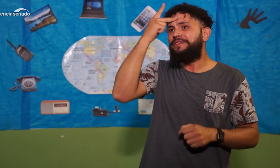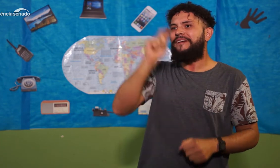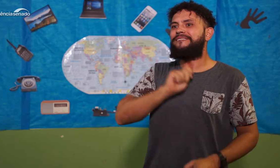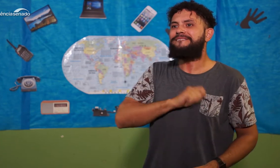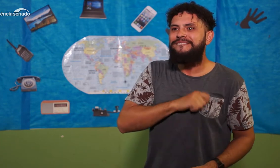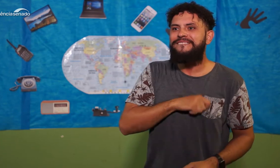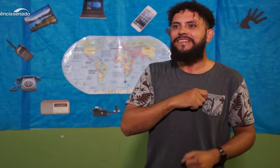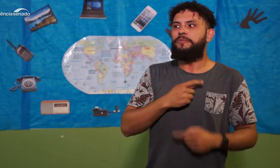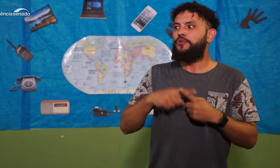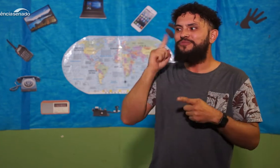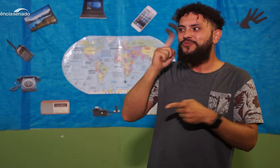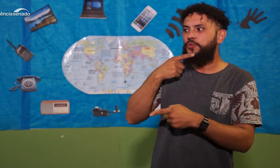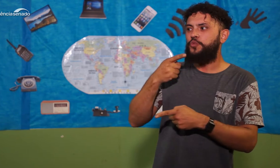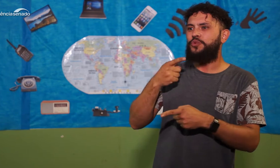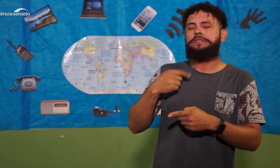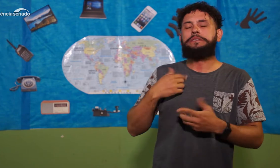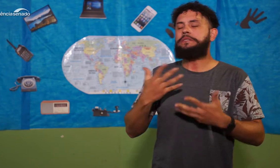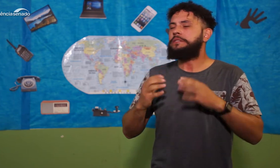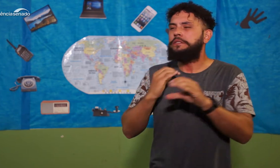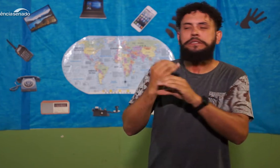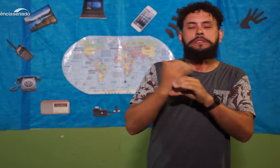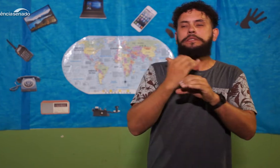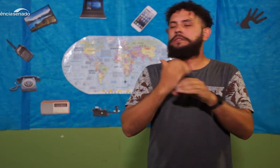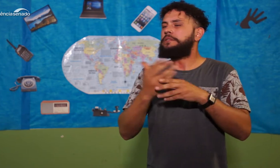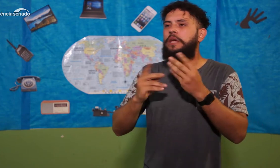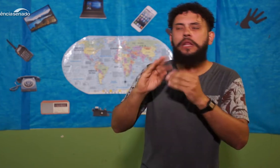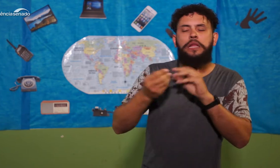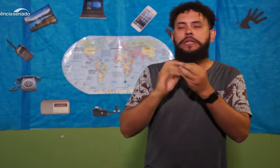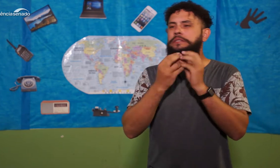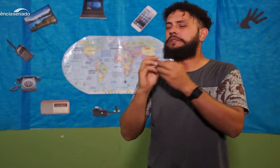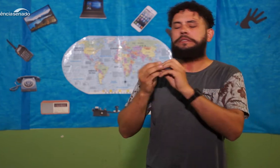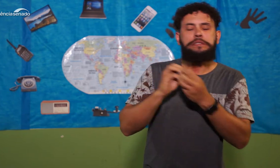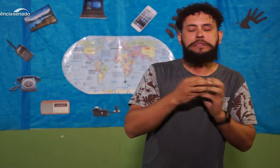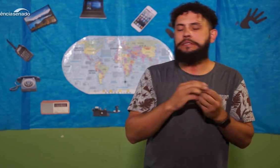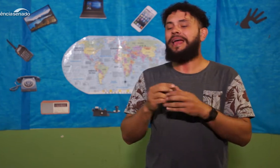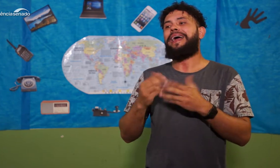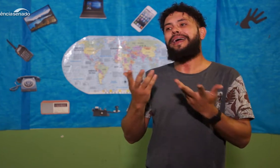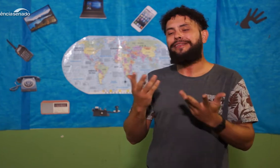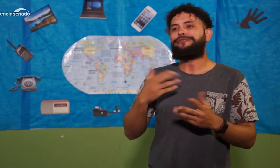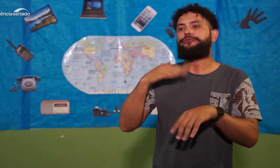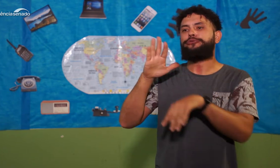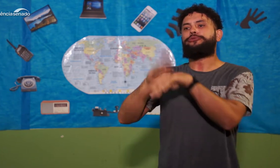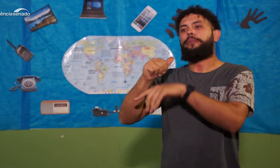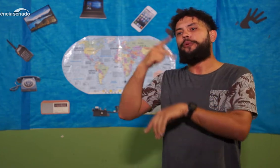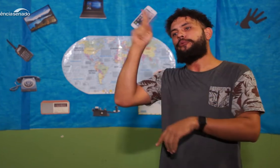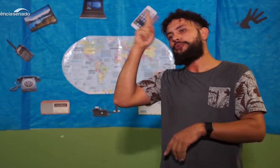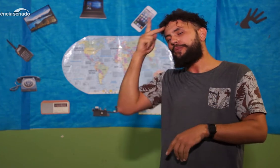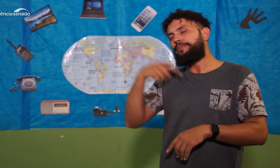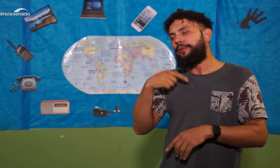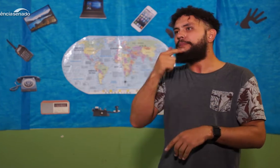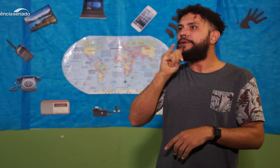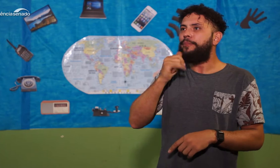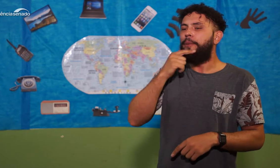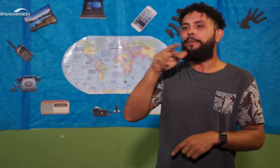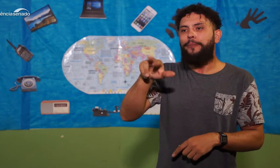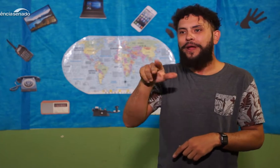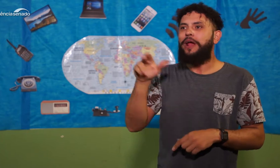a culpa para cima de mim. As pessoas perceberam que, por eu ser surdo, poderiam jogar a culpa para cima de mim, que eles iriam se safar da situação.